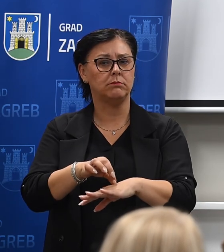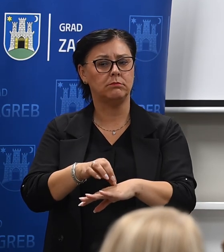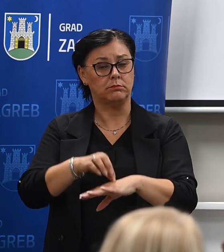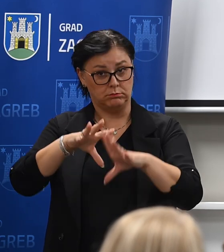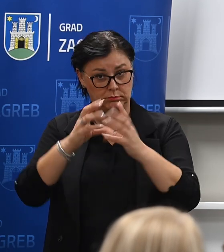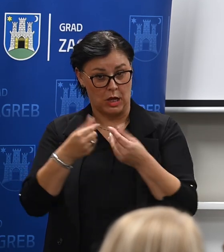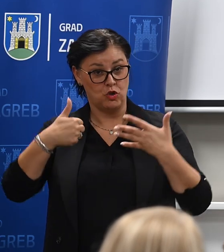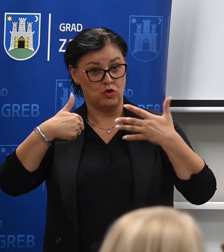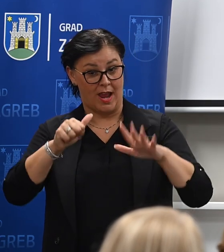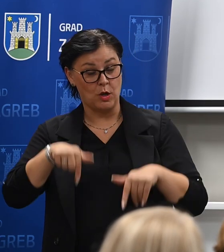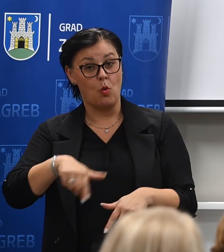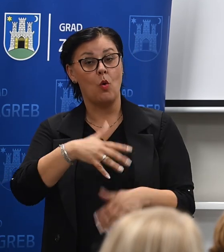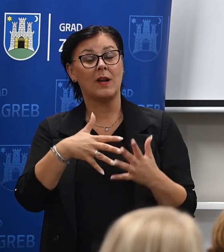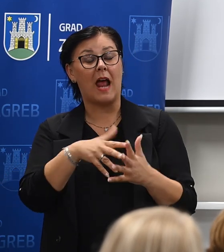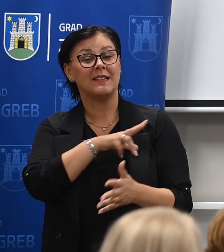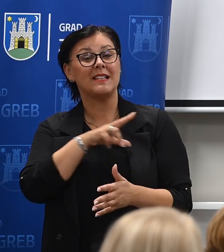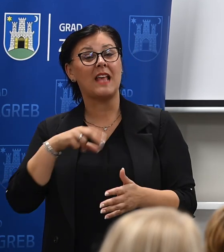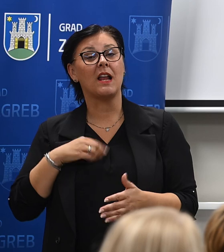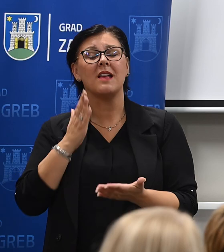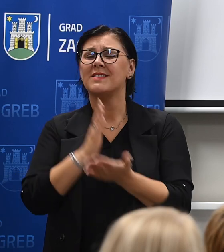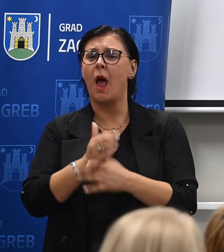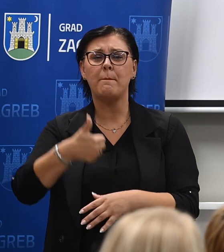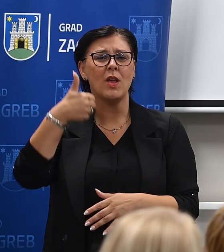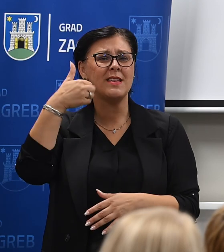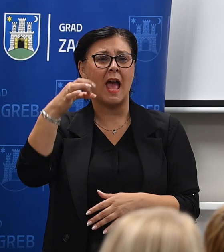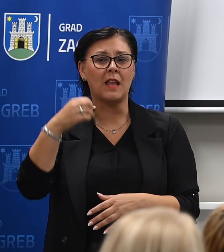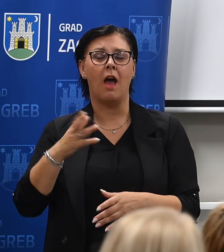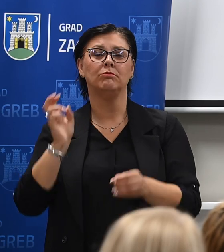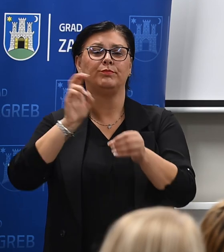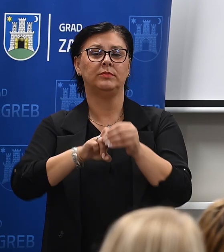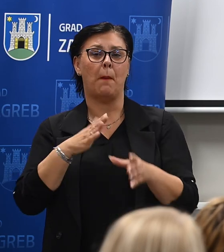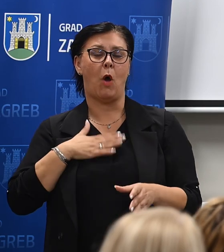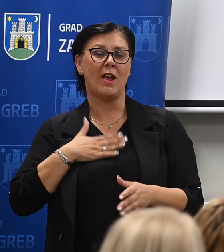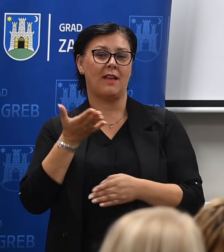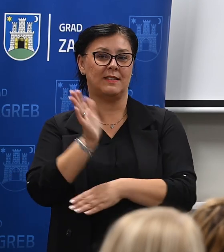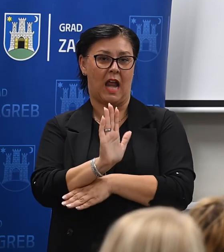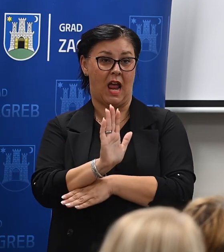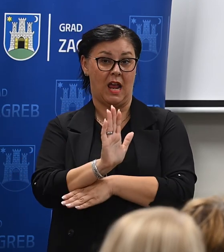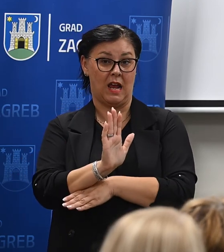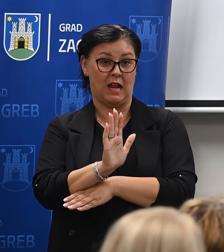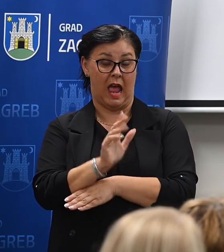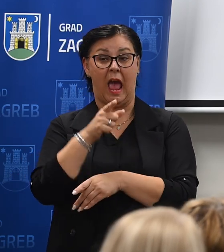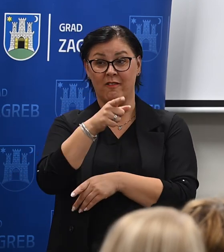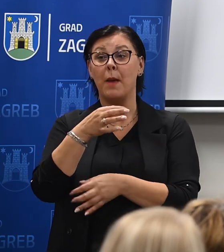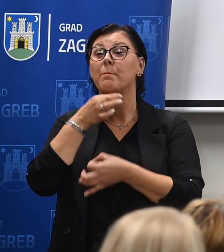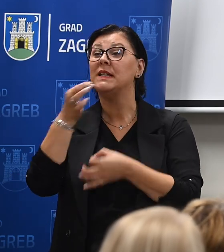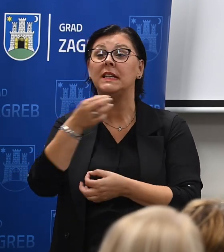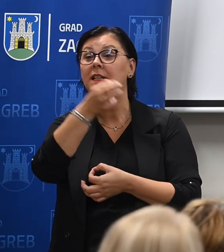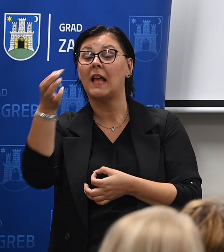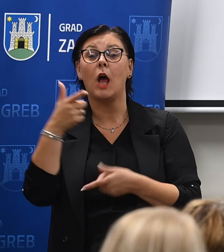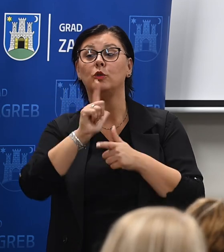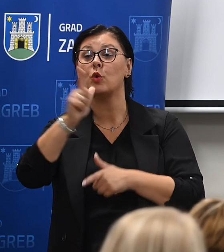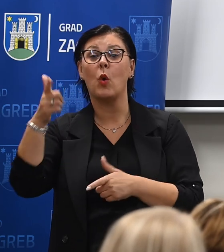od tih pročelnika, svih u gradu u Zagrebu, samo jedan je član moje stranke. Ja sad mi recite, nađete mi grad u Hrvatskoj,